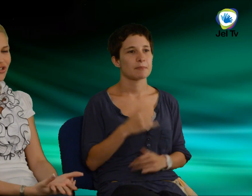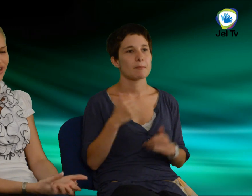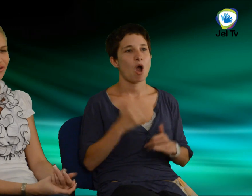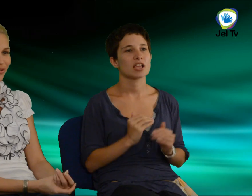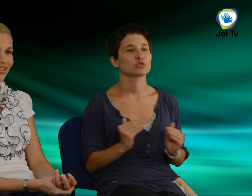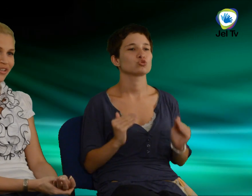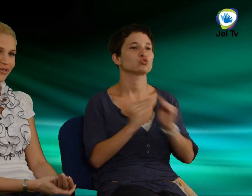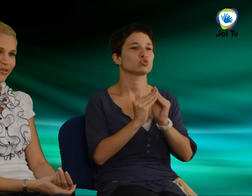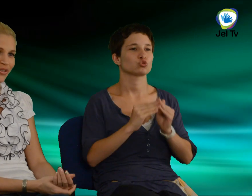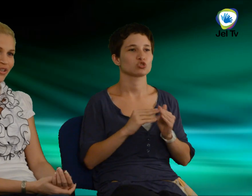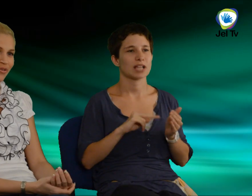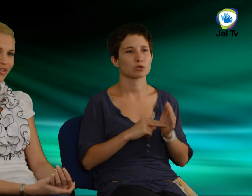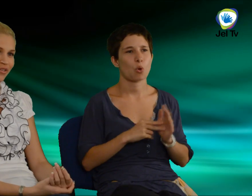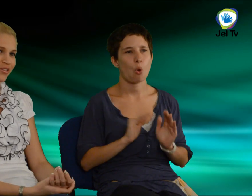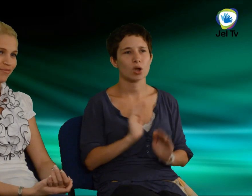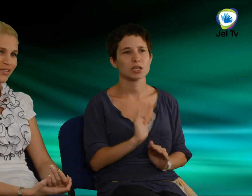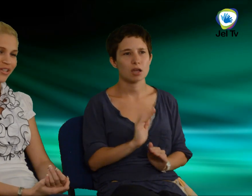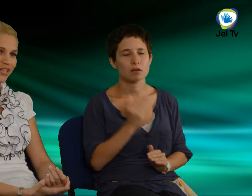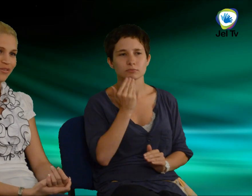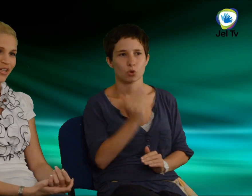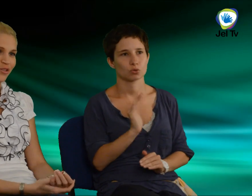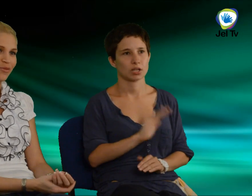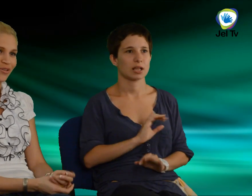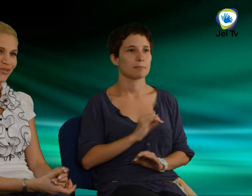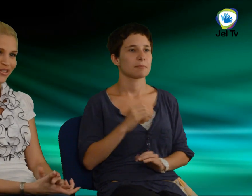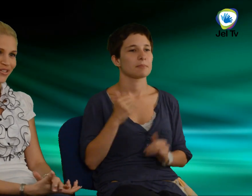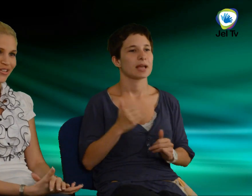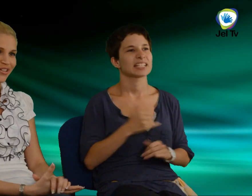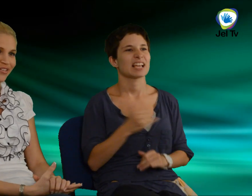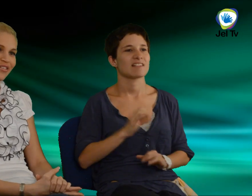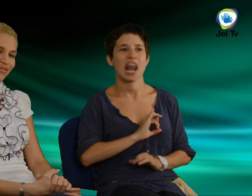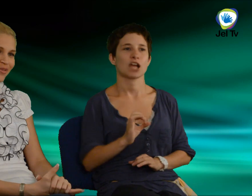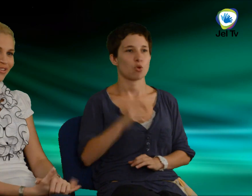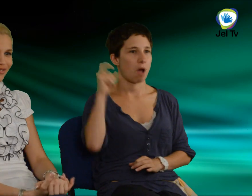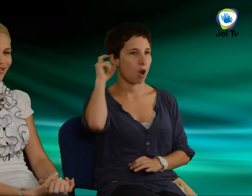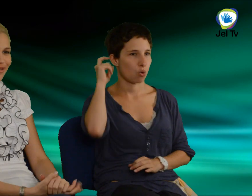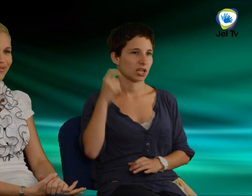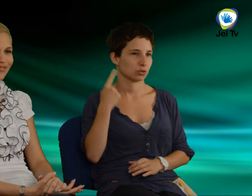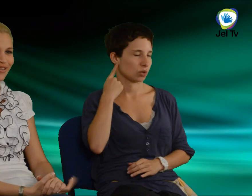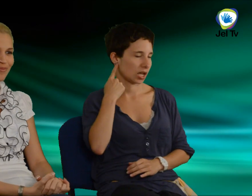technológiának köszönhetően az idején legjobb hallókészüléke a fülemben van.